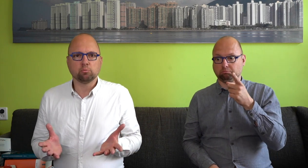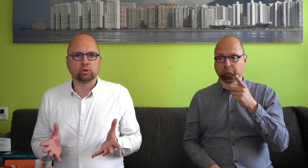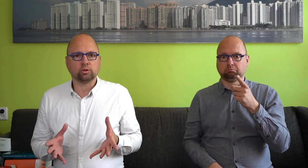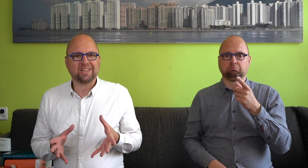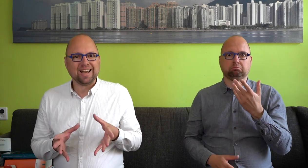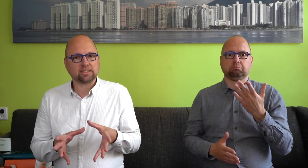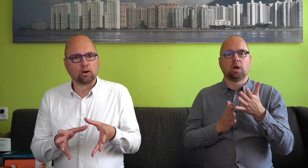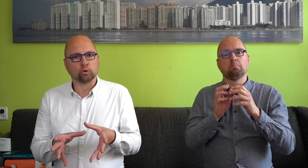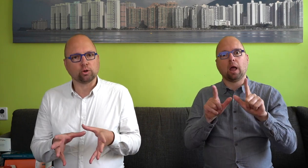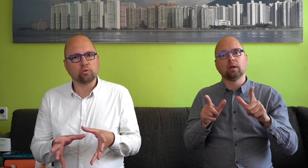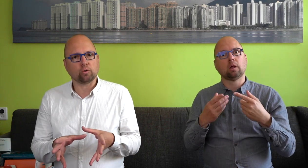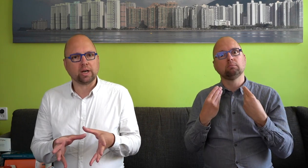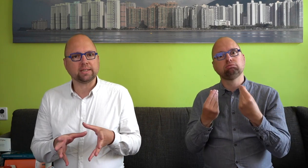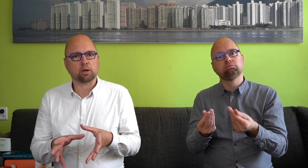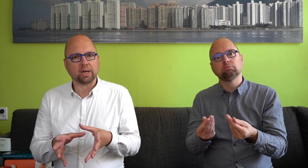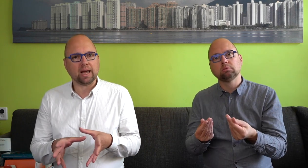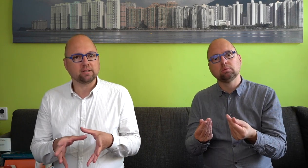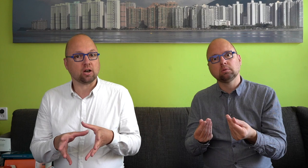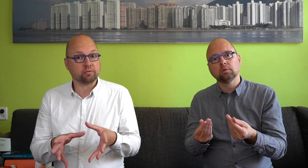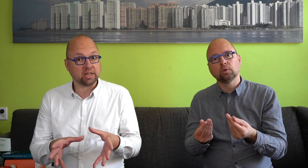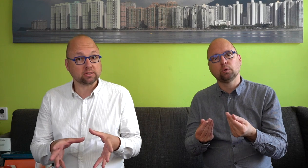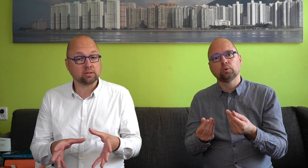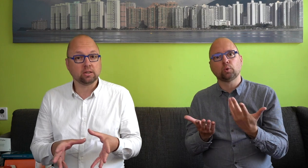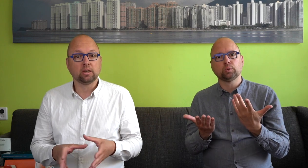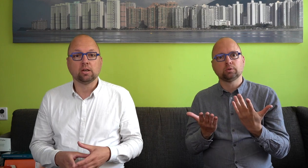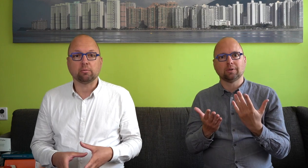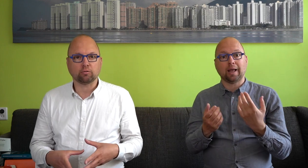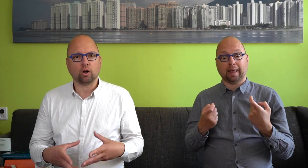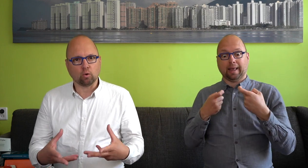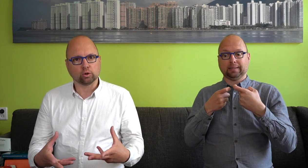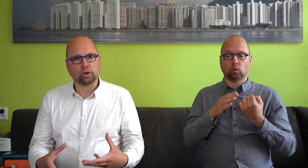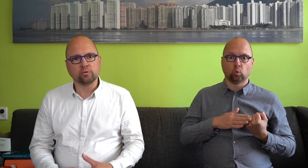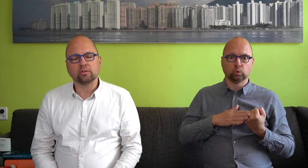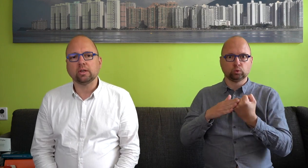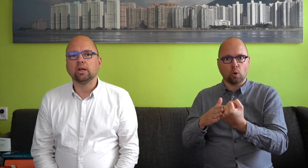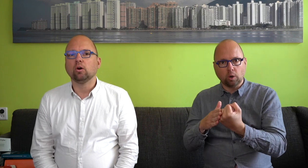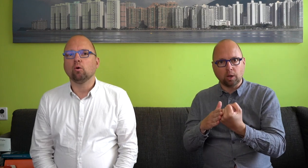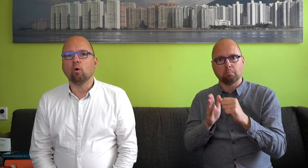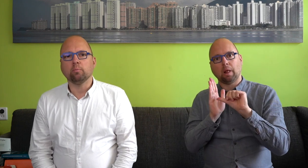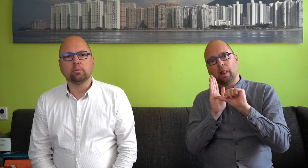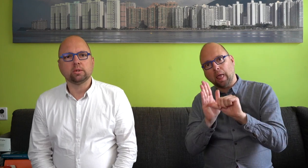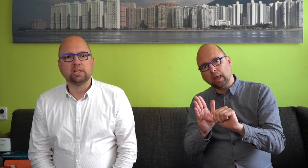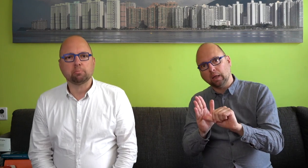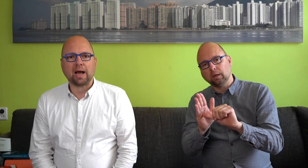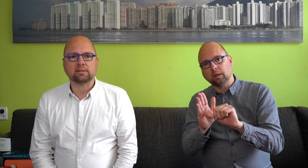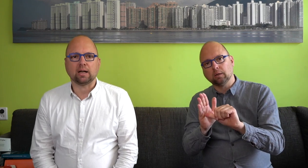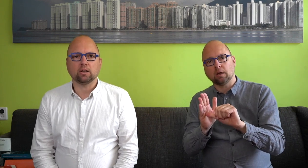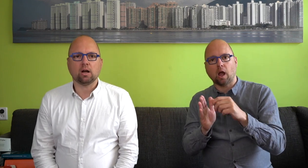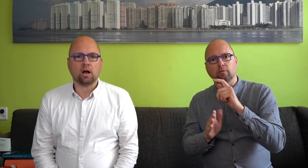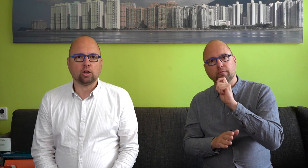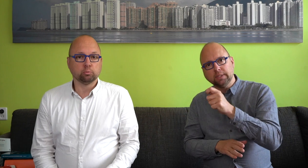moeten dus extra ondersteund worden, extra begeleid, geadviseerd, maar vooral ondersteund om die gebarentaal als